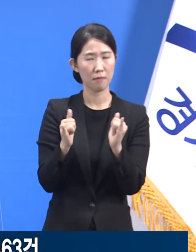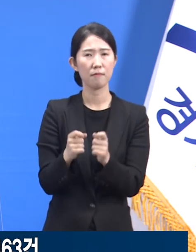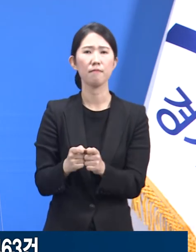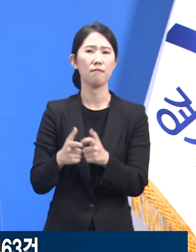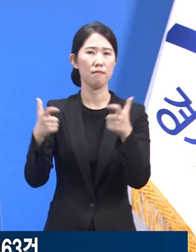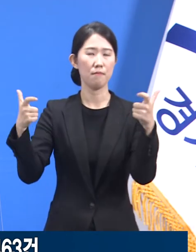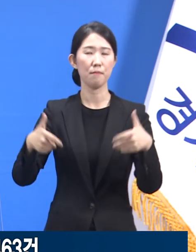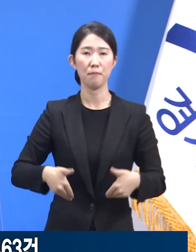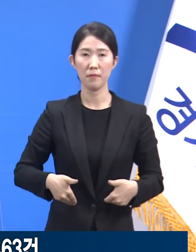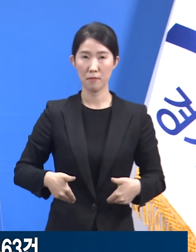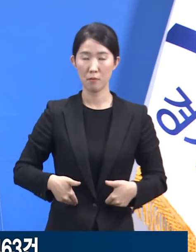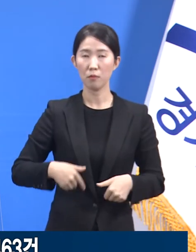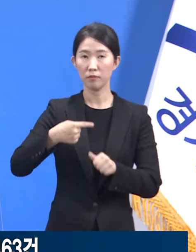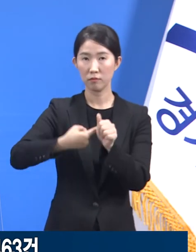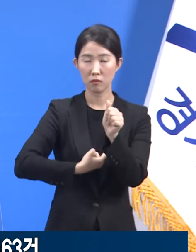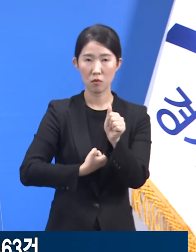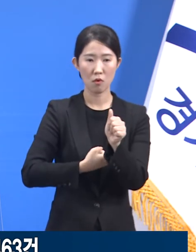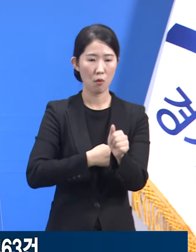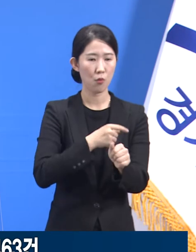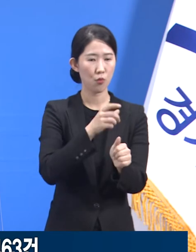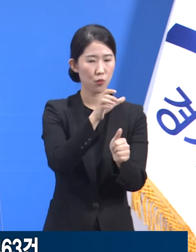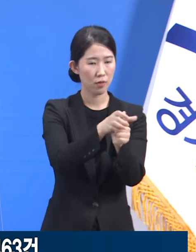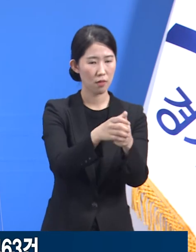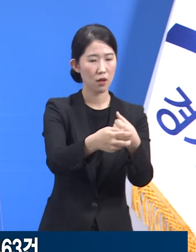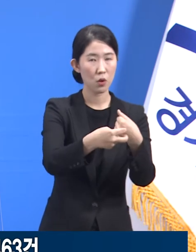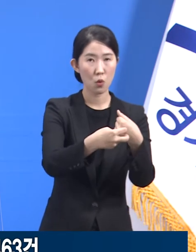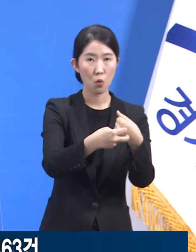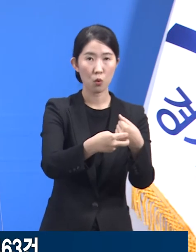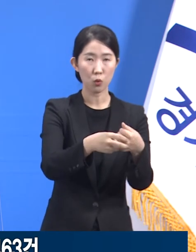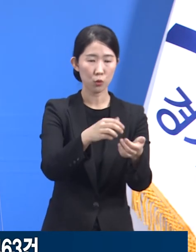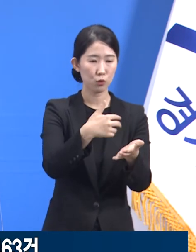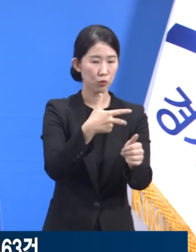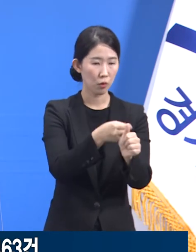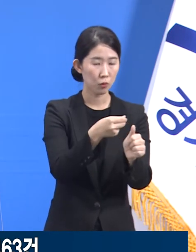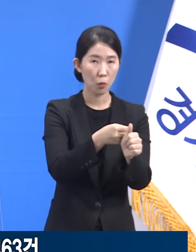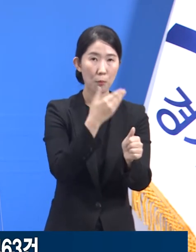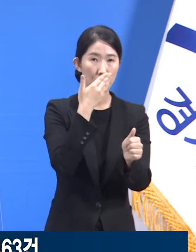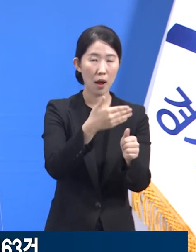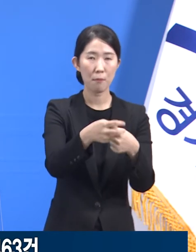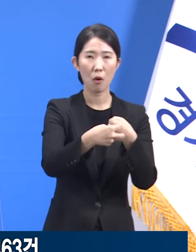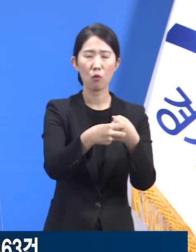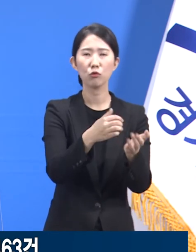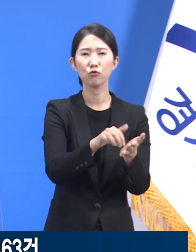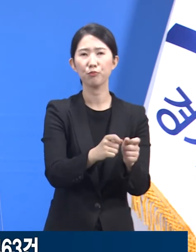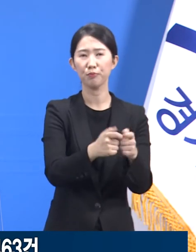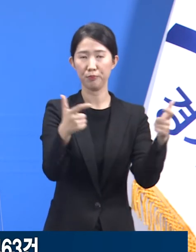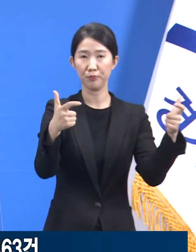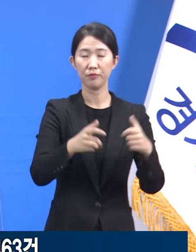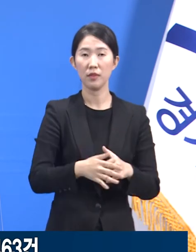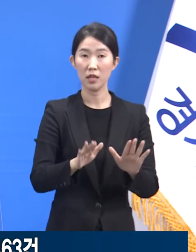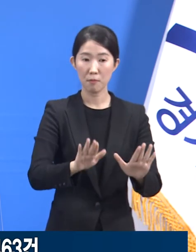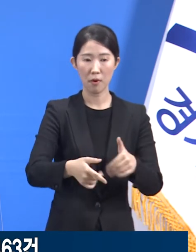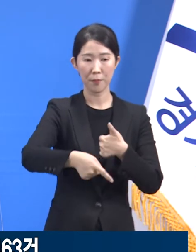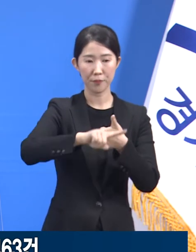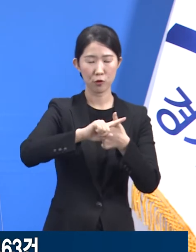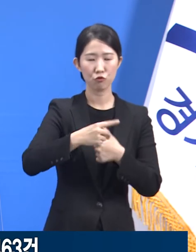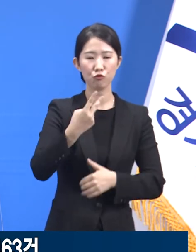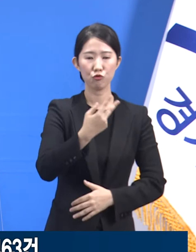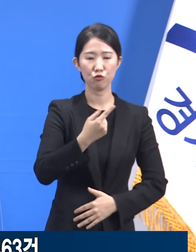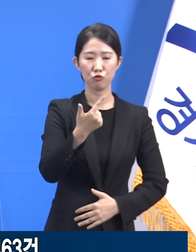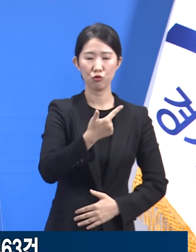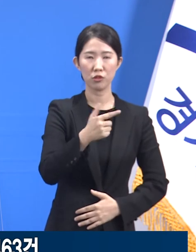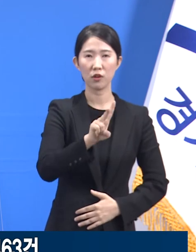위탁의료기관이 대폭 확대되었습니다. 새로 2,672개 병의원이 참여하였습니다.